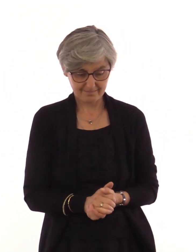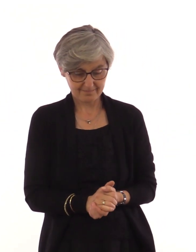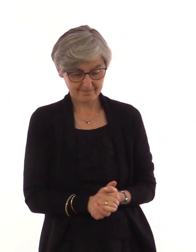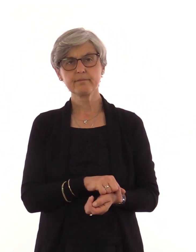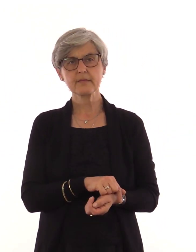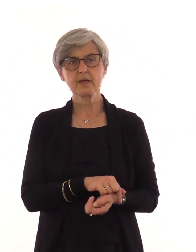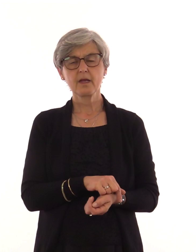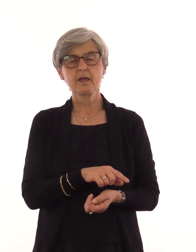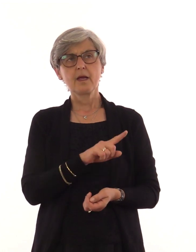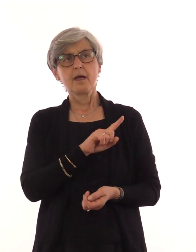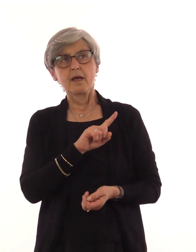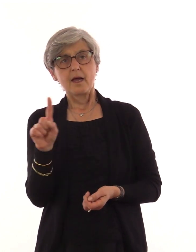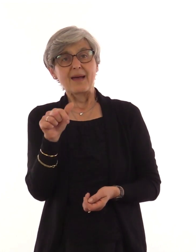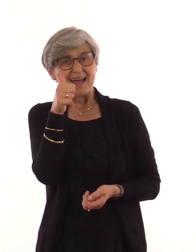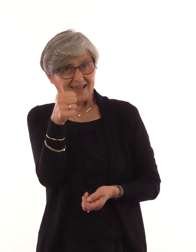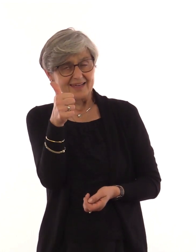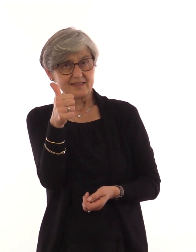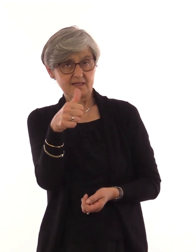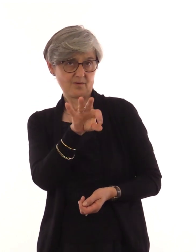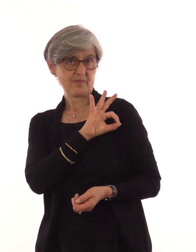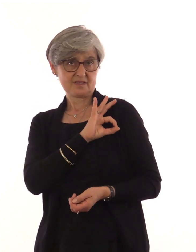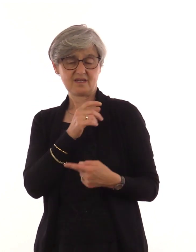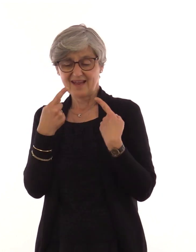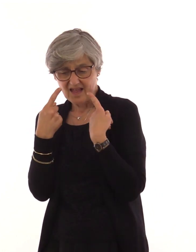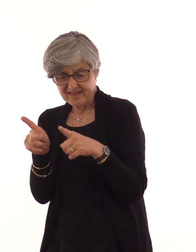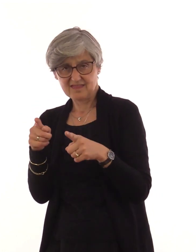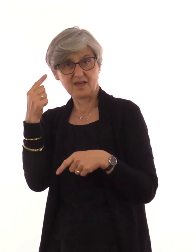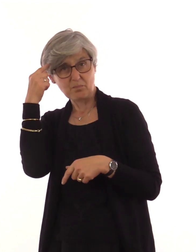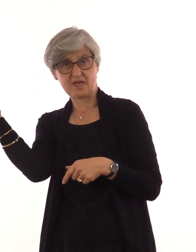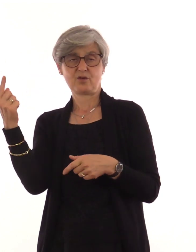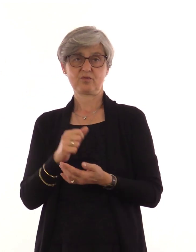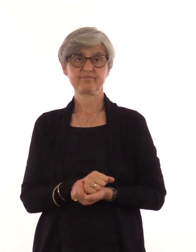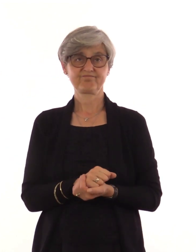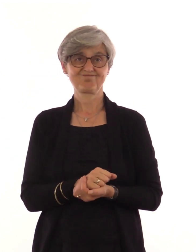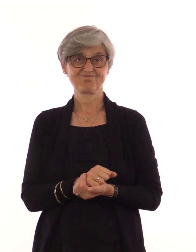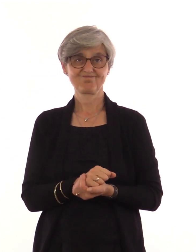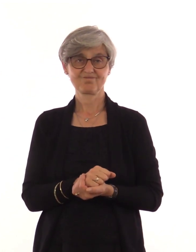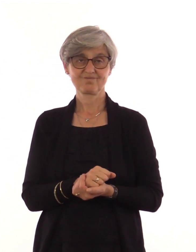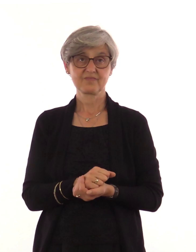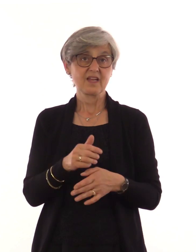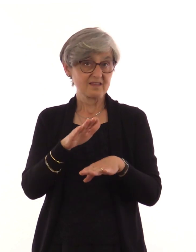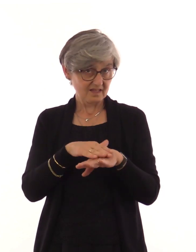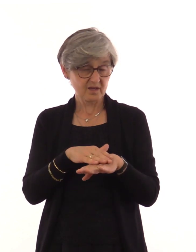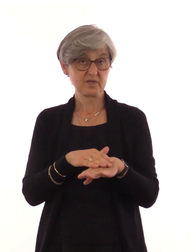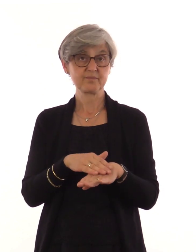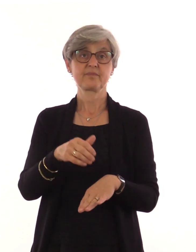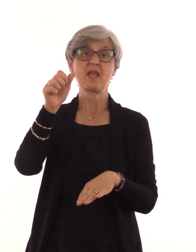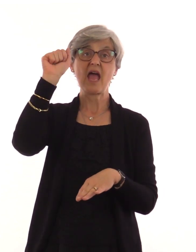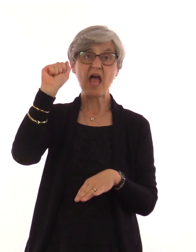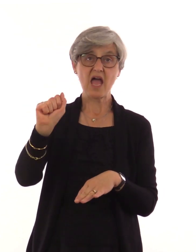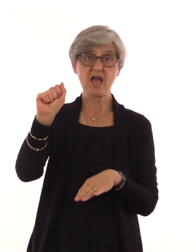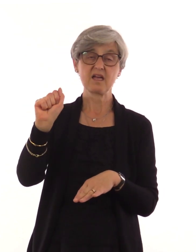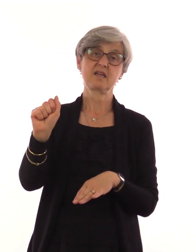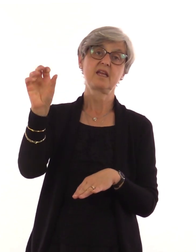Es gibt aber eine Partei, der Name ist AfD, die hat eine andere Meinung.